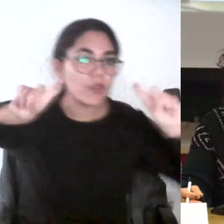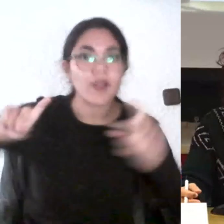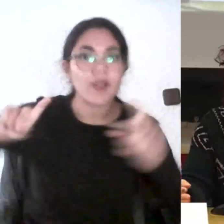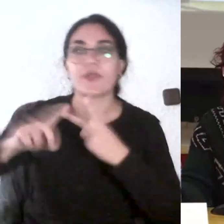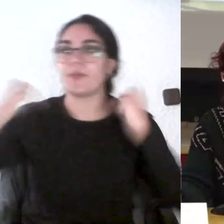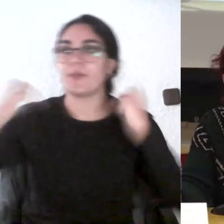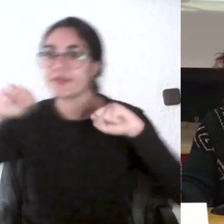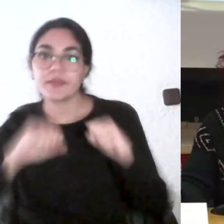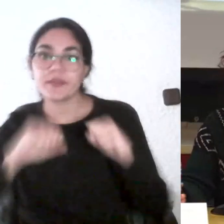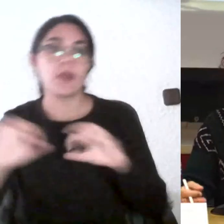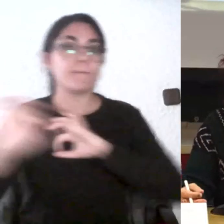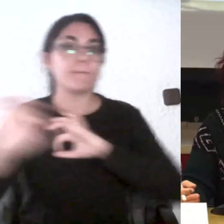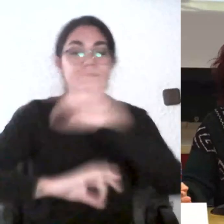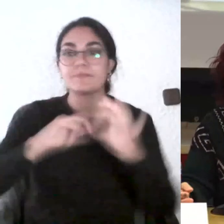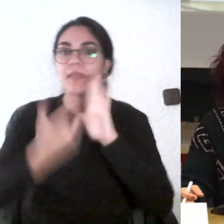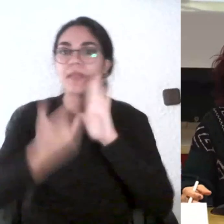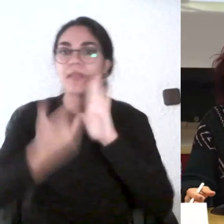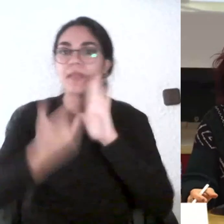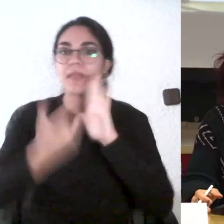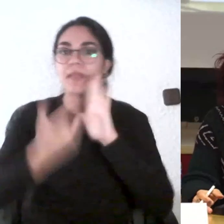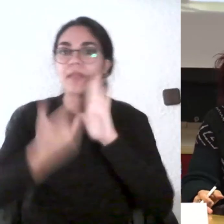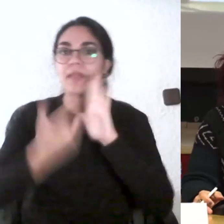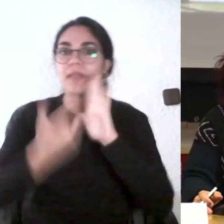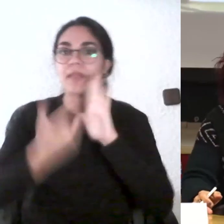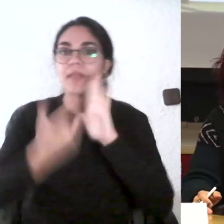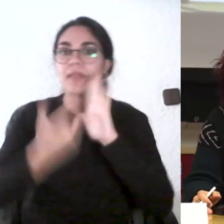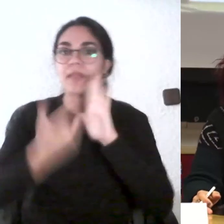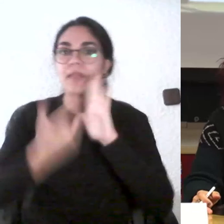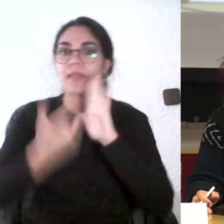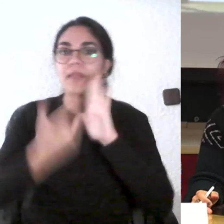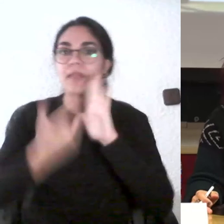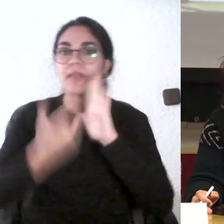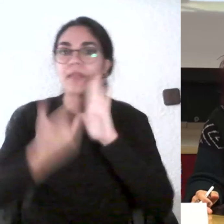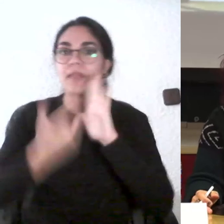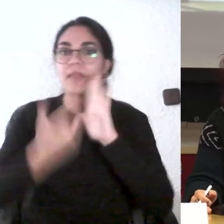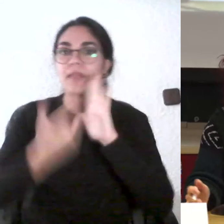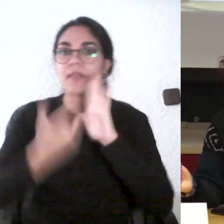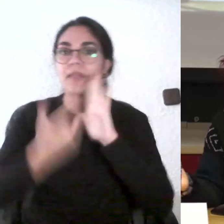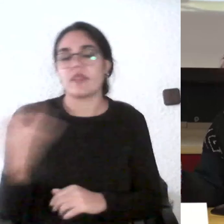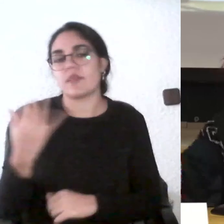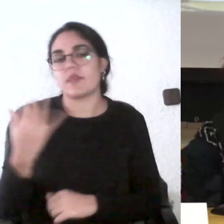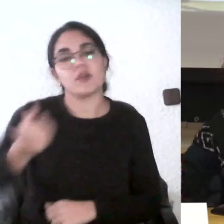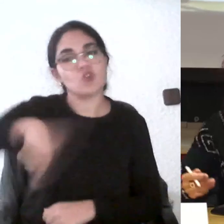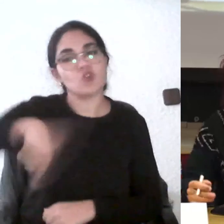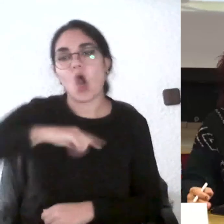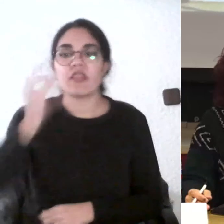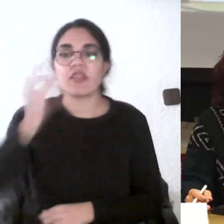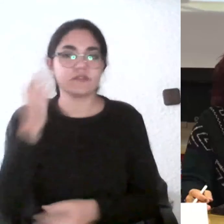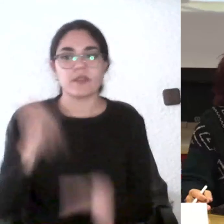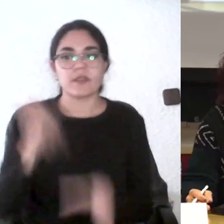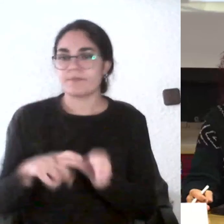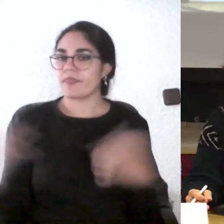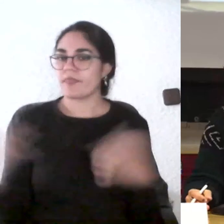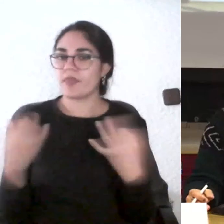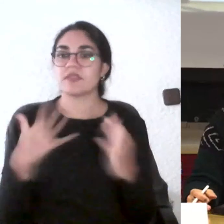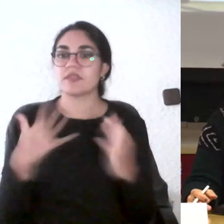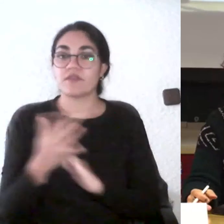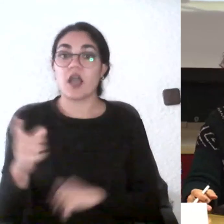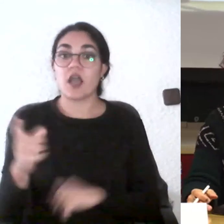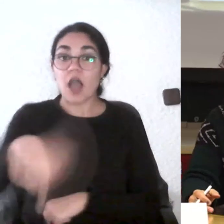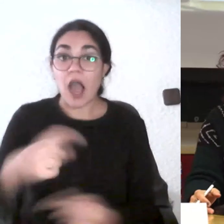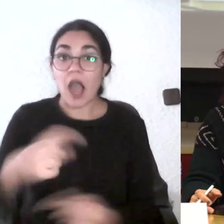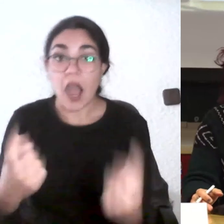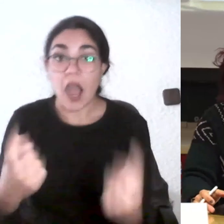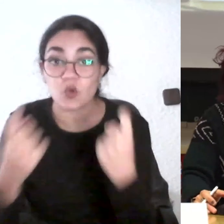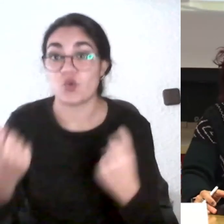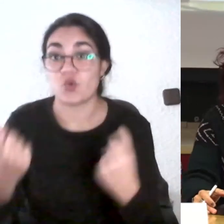etcétera y les explico para qué sirven entonces creo que todo en todo eso tenemos que estar todas implicadas ellos nosotros el sistema y mejorarlo siempre